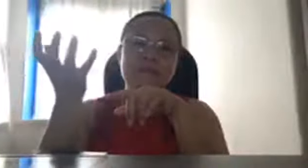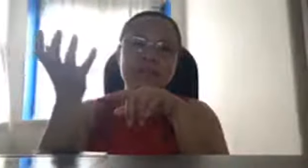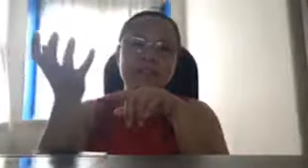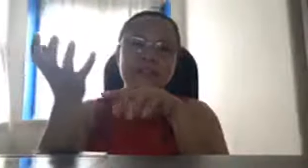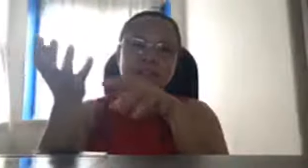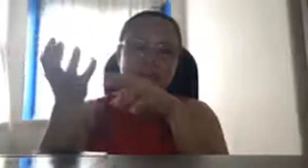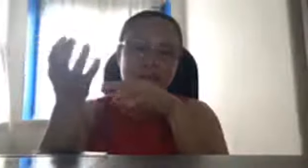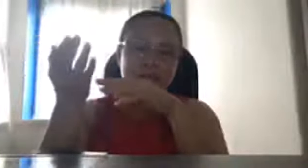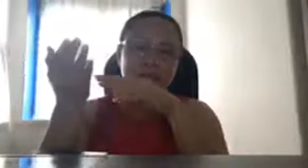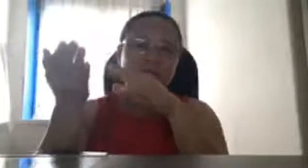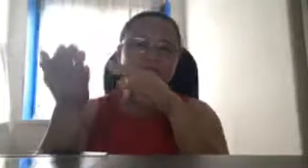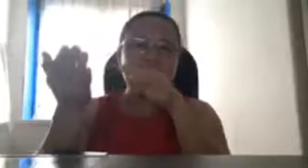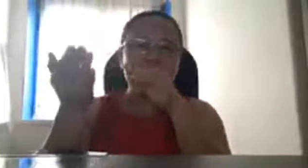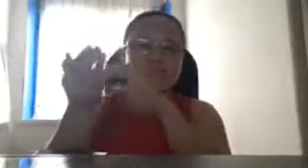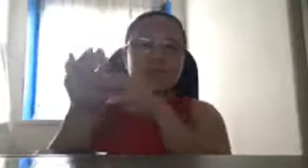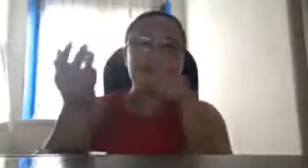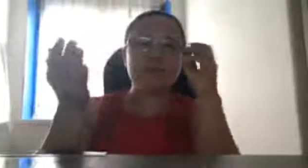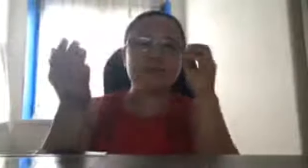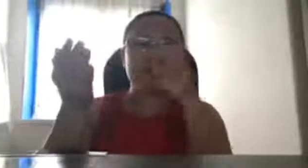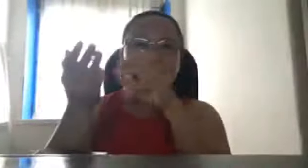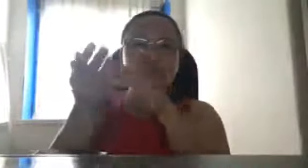magandang trabaho, kaya mo nang,